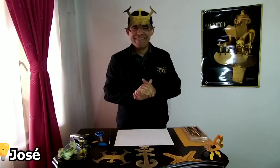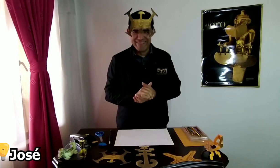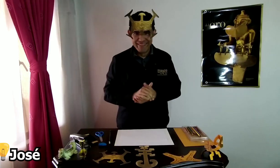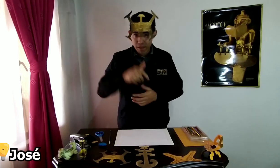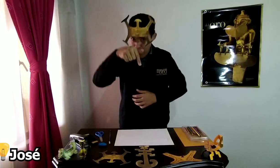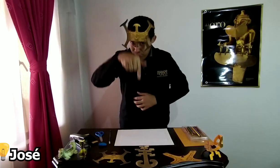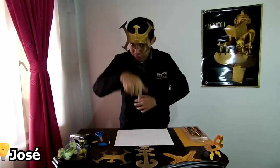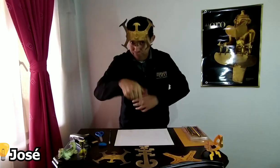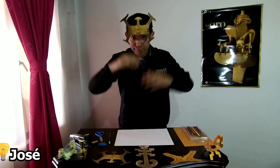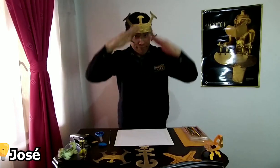mi seña.